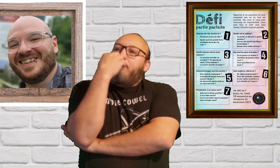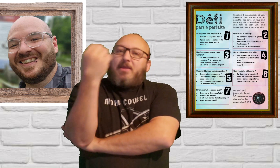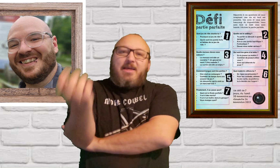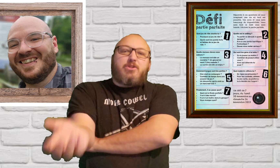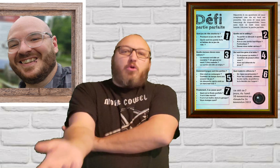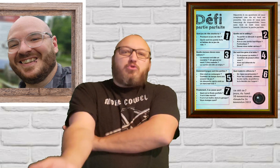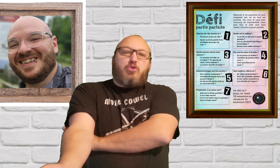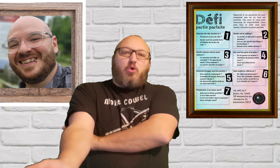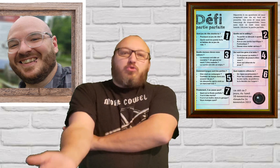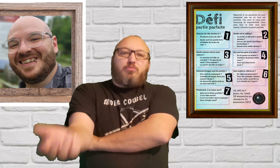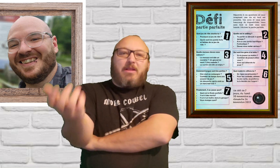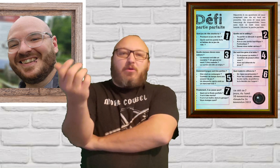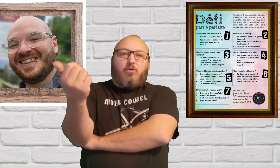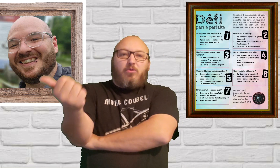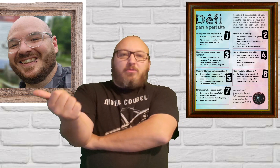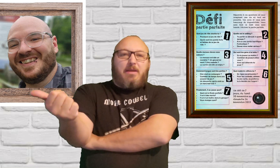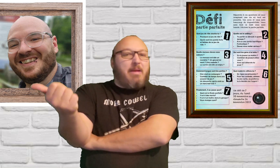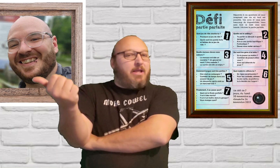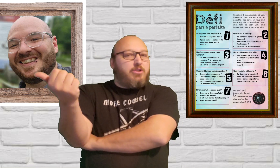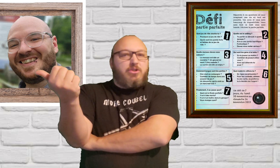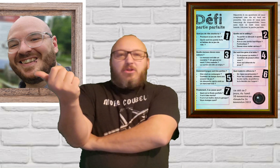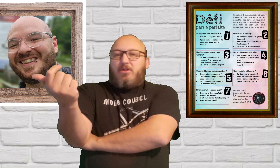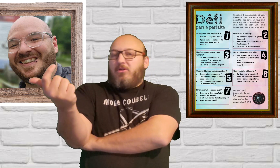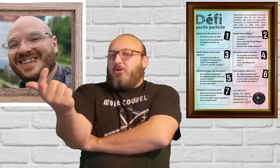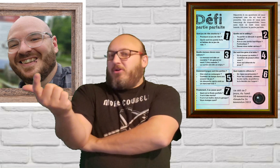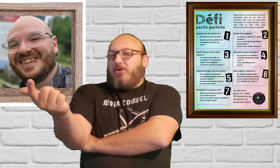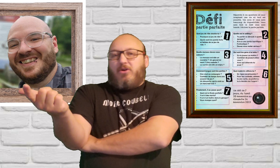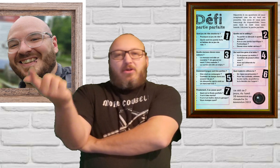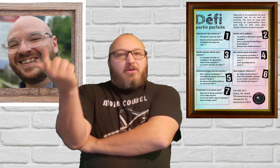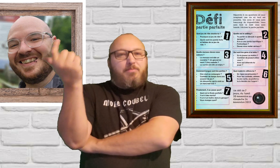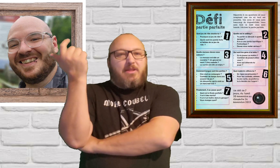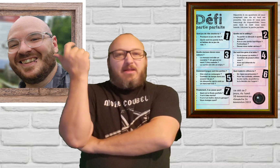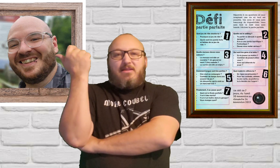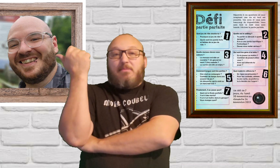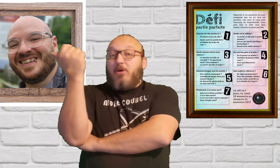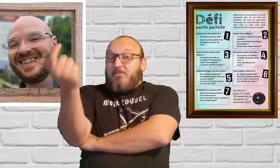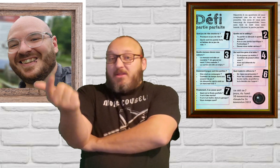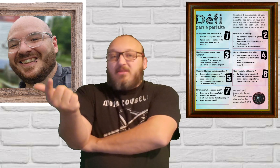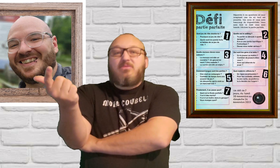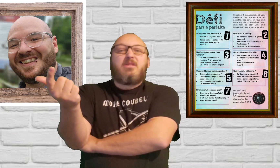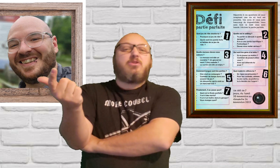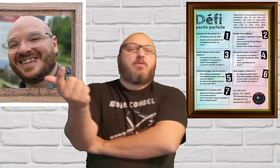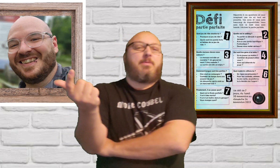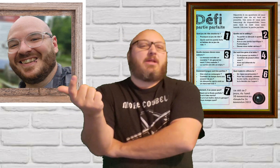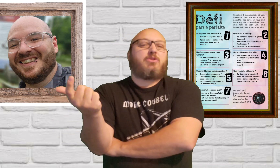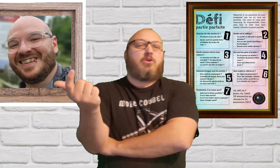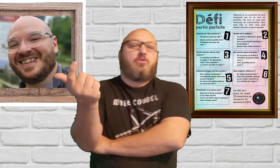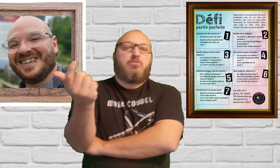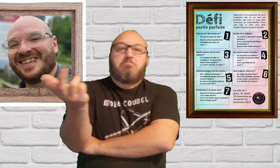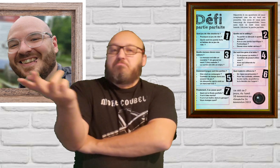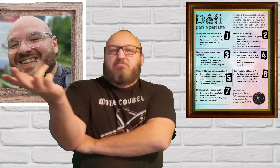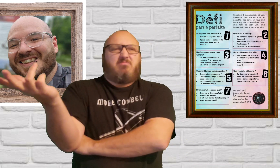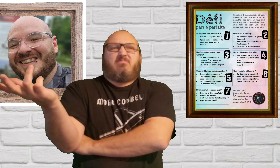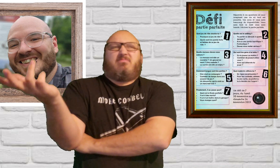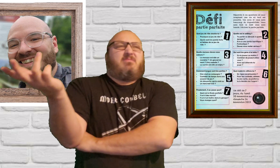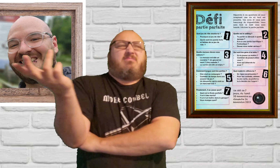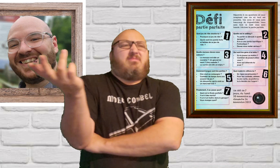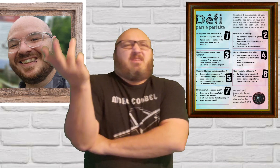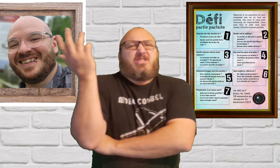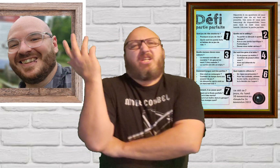quelque chose d'autre mettons des mage peut-être des momies ça aussi je trouvais peut-être ça cool des change